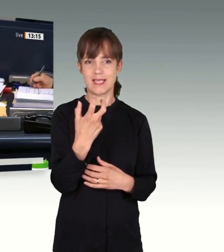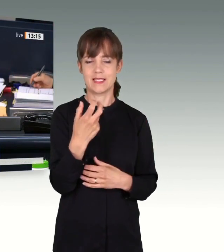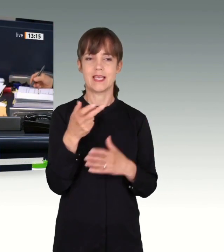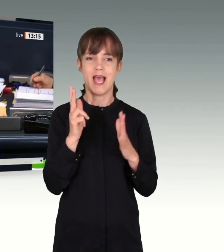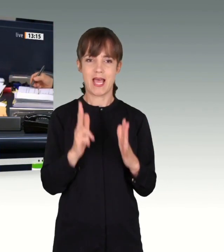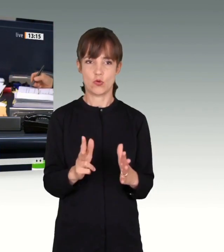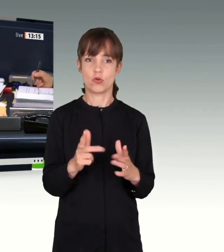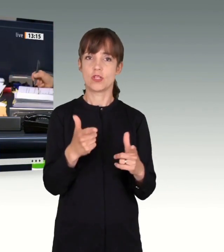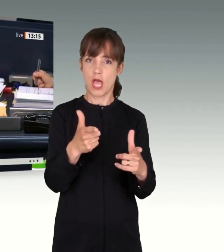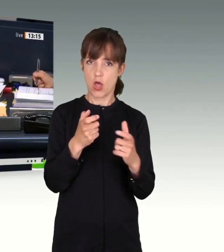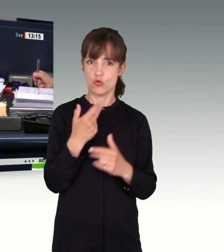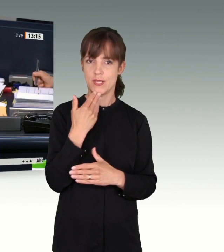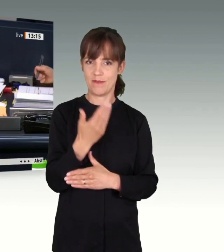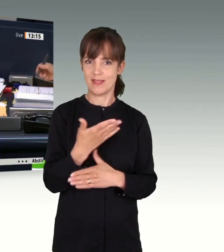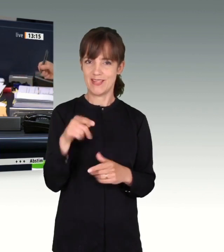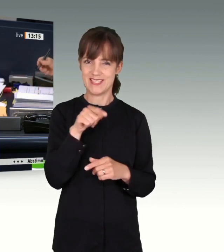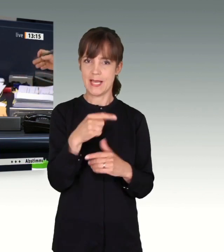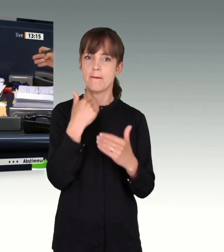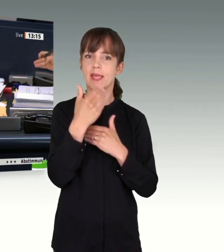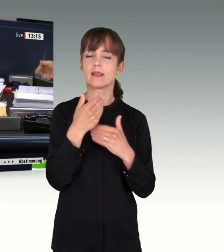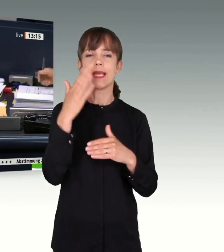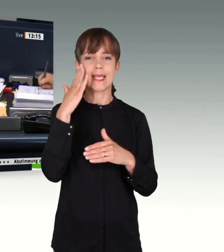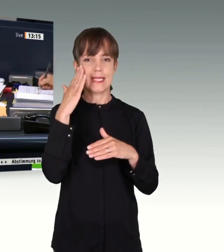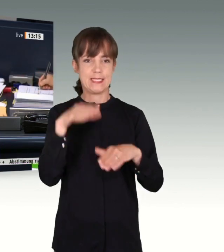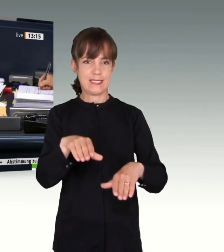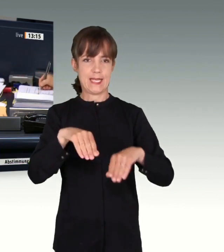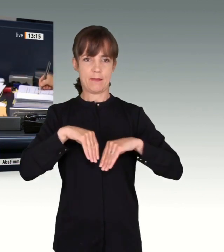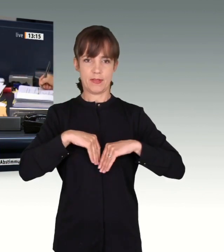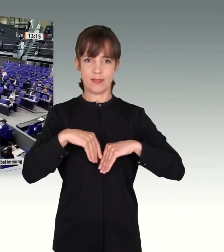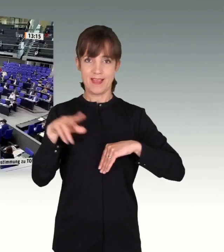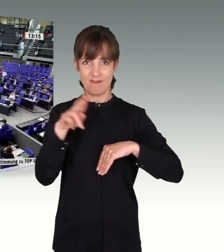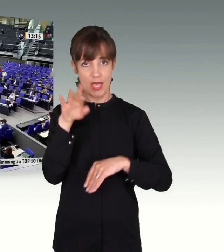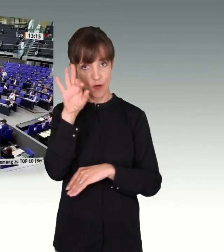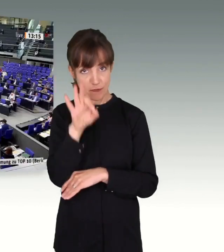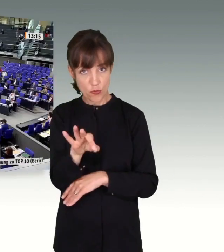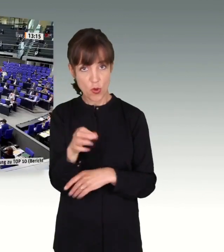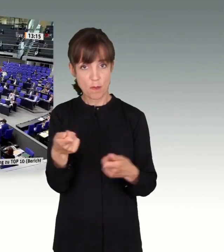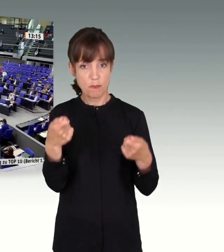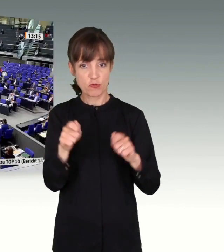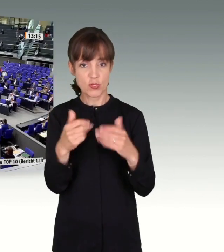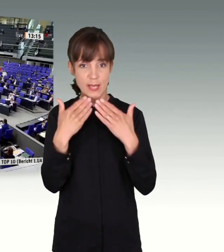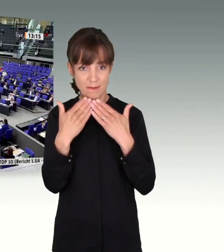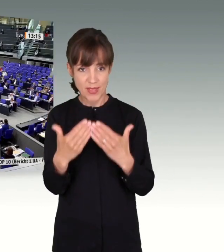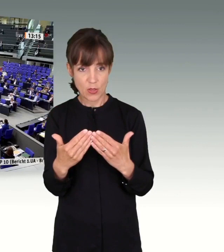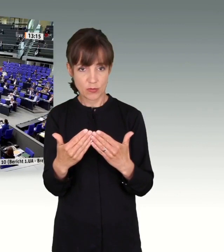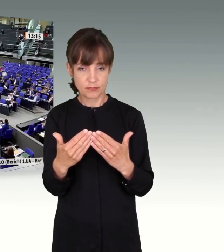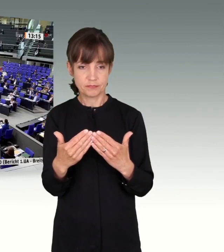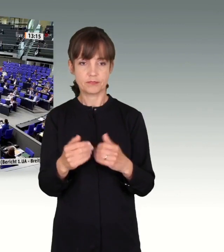Der Ausschuss empfiehlt, den Bericht zur Kenntnis zu nehmen. Wer stimmt für diese Beschlussempfehlung?